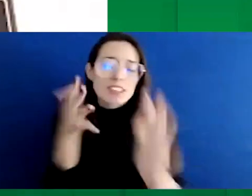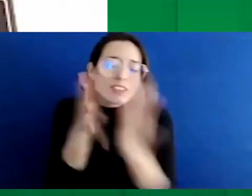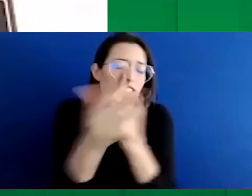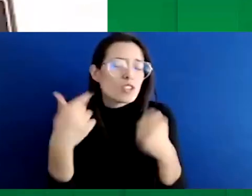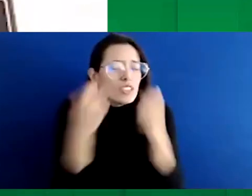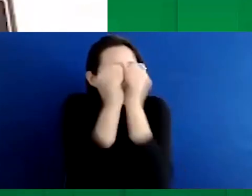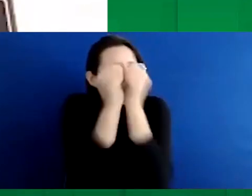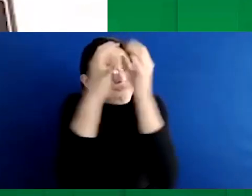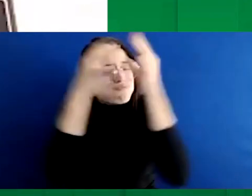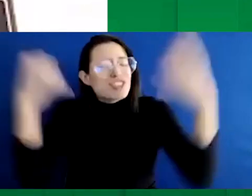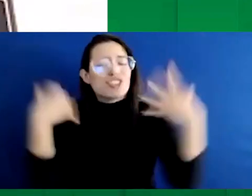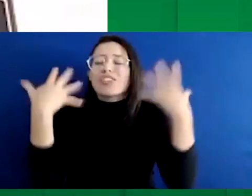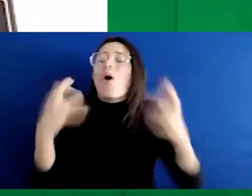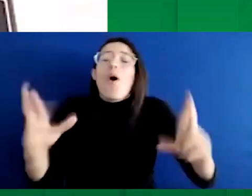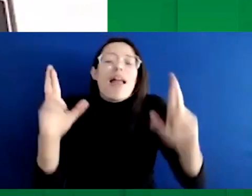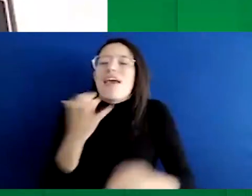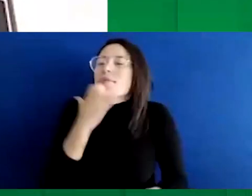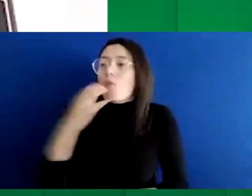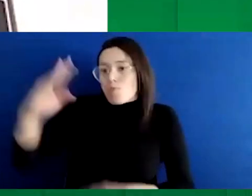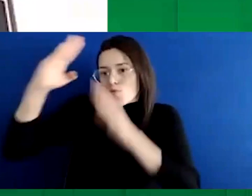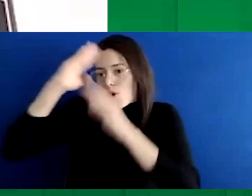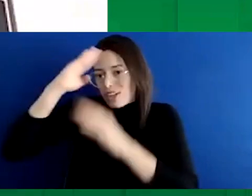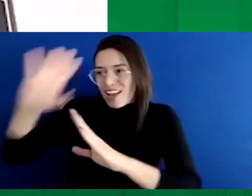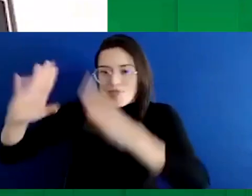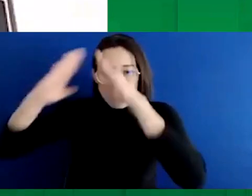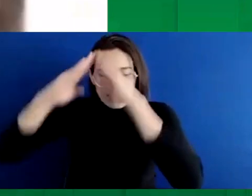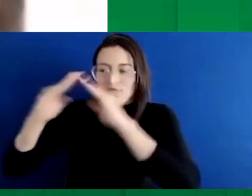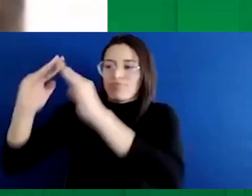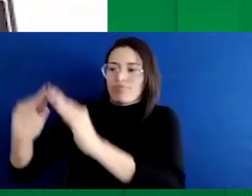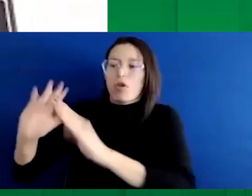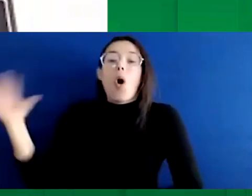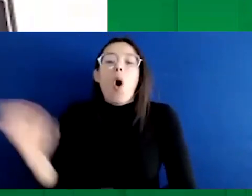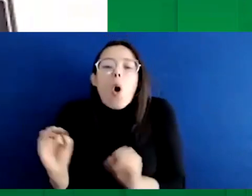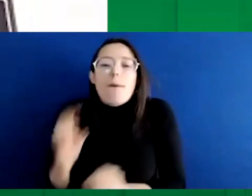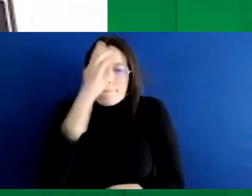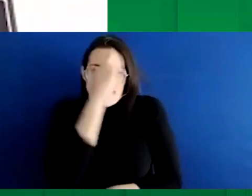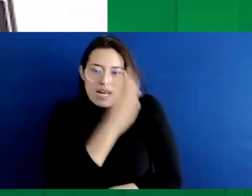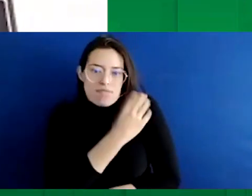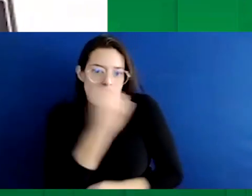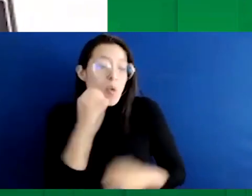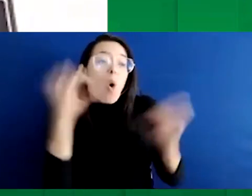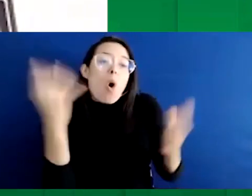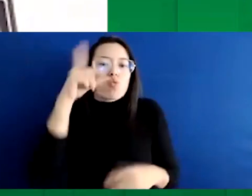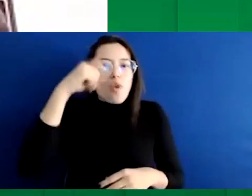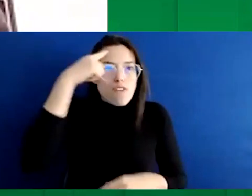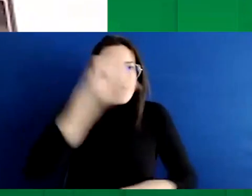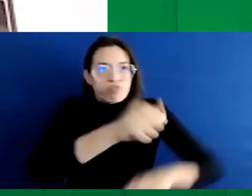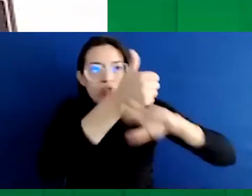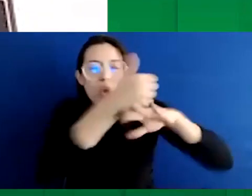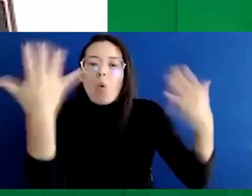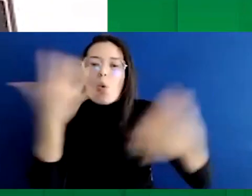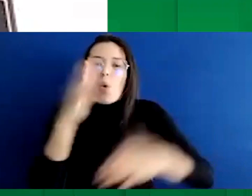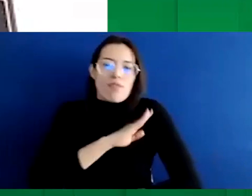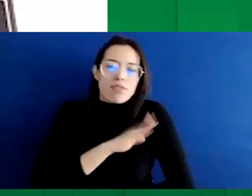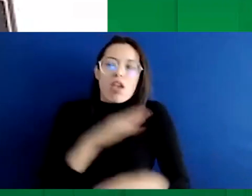día a cualquier estación de policía, a cualquier base militar, a cualquier gobernación, alcaldías, a cualquier ministerio,